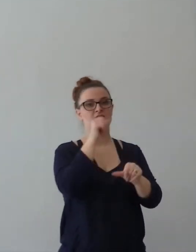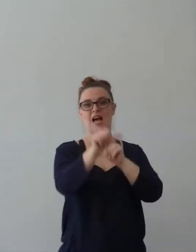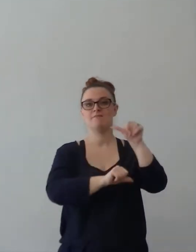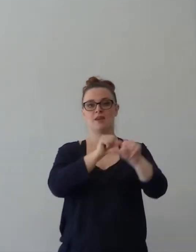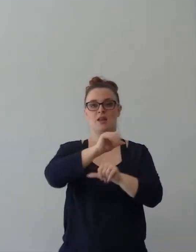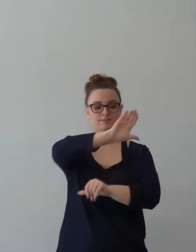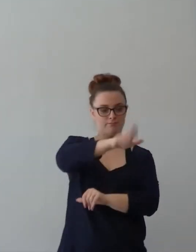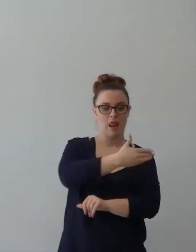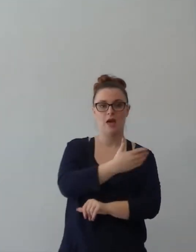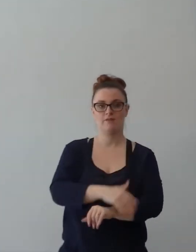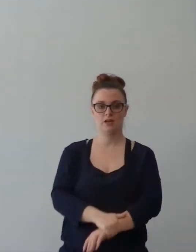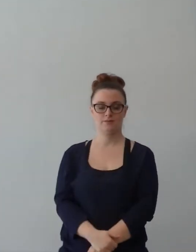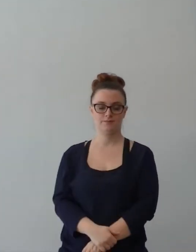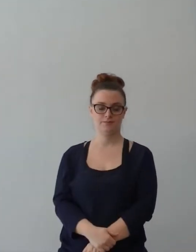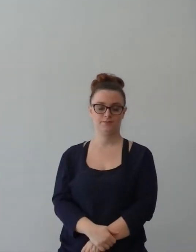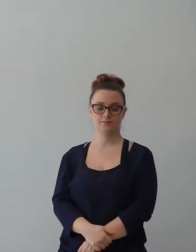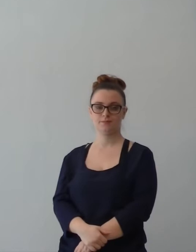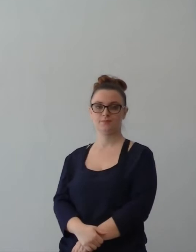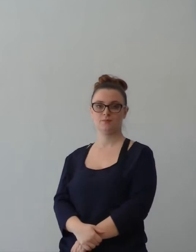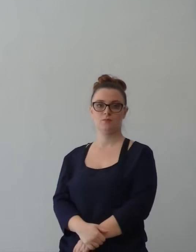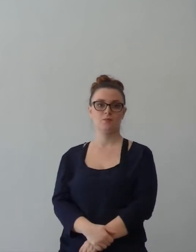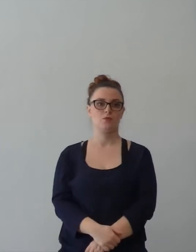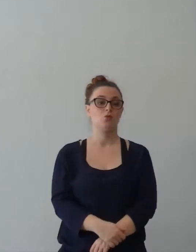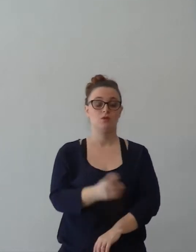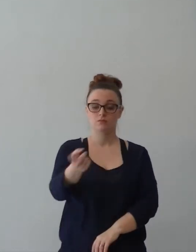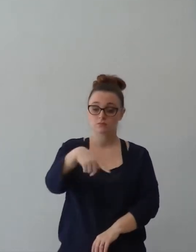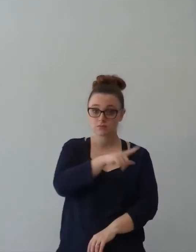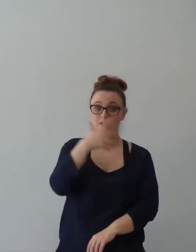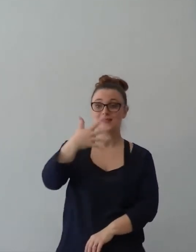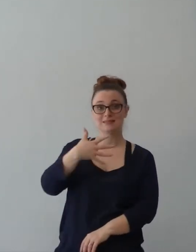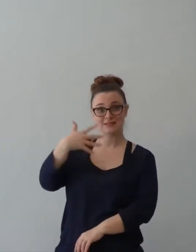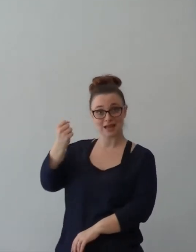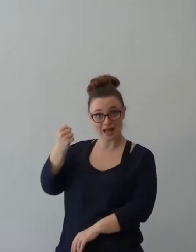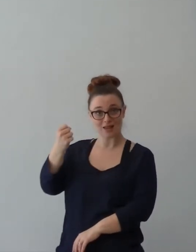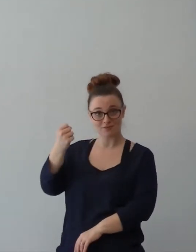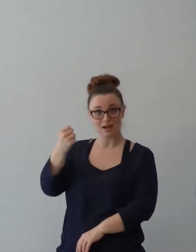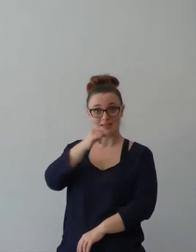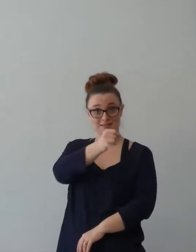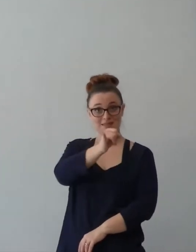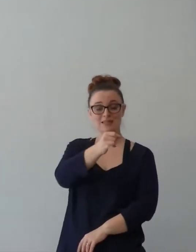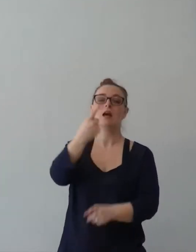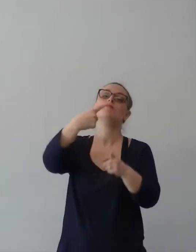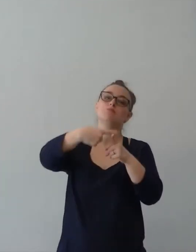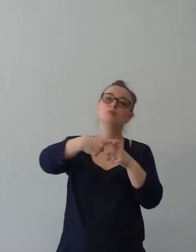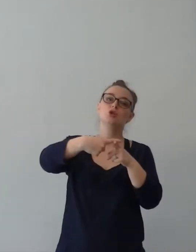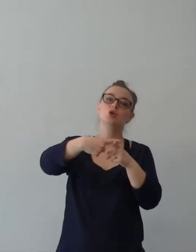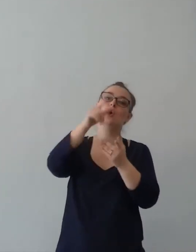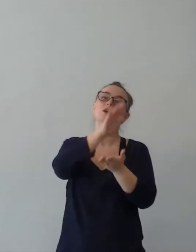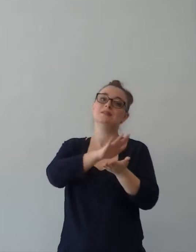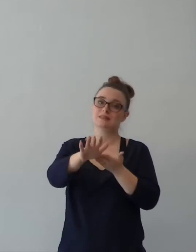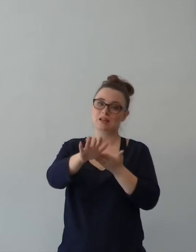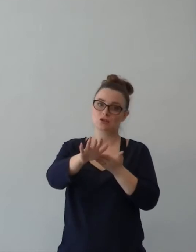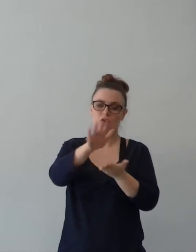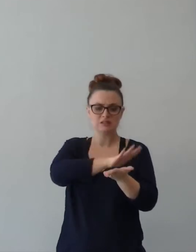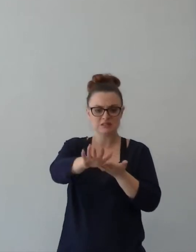Non soltanto sei salvo o sei salva, ma sei anche santo e sei santa, che ripeto non significa che in una